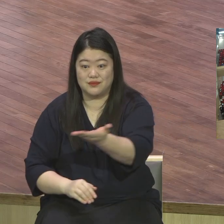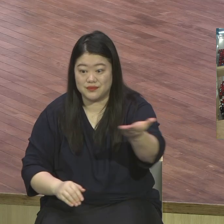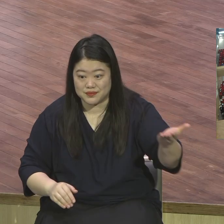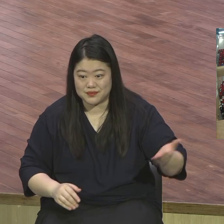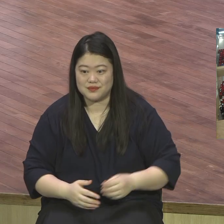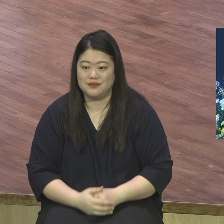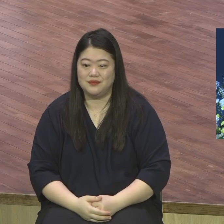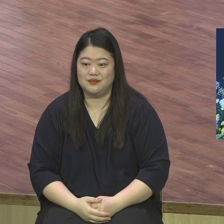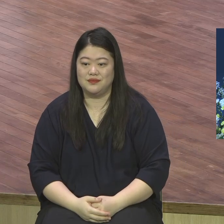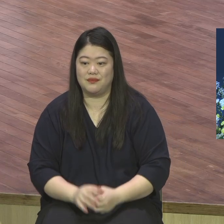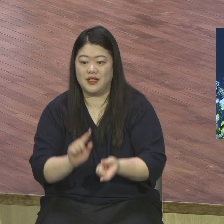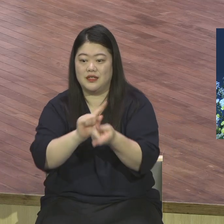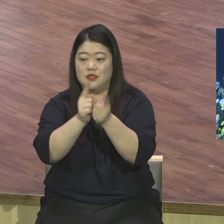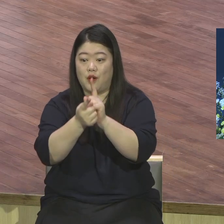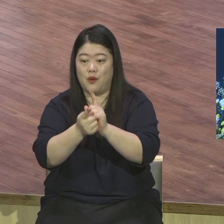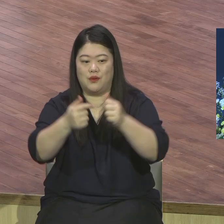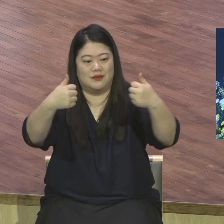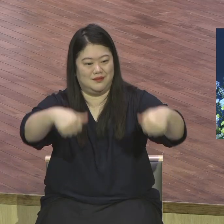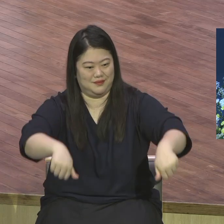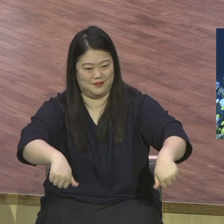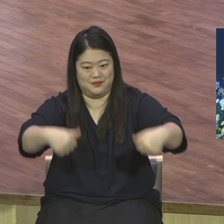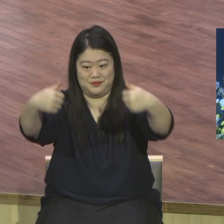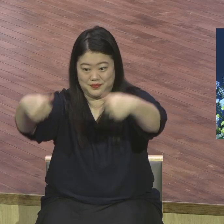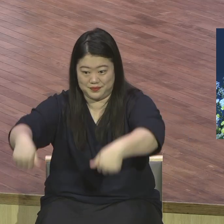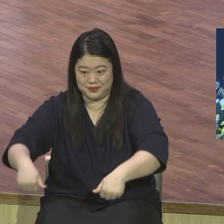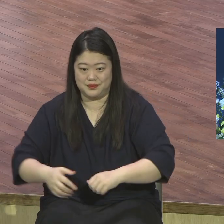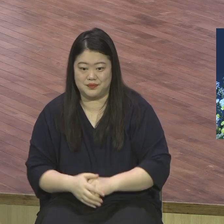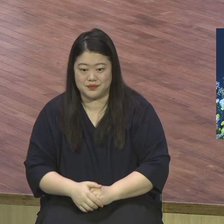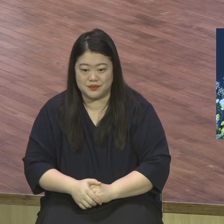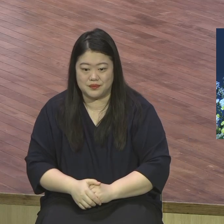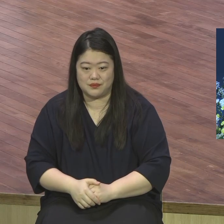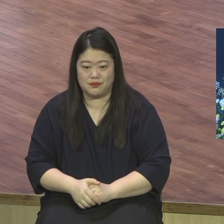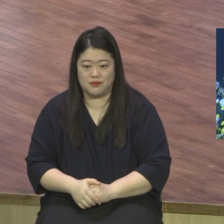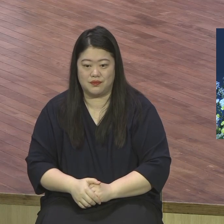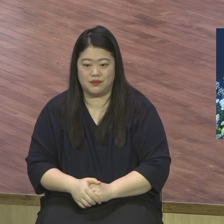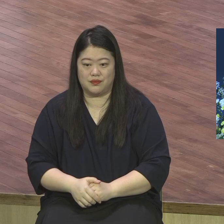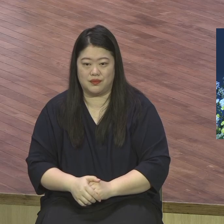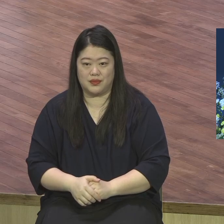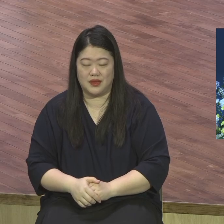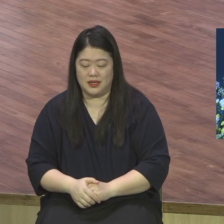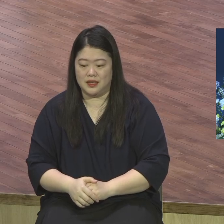부수에서 함께 예배되는 성도들 서로 다 인사합시다. 부활신앙으로 아픔을 이겨나갑시다.